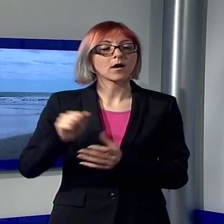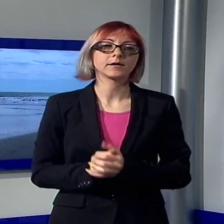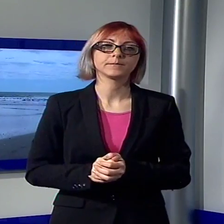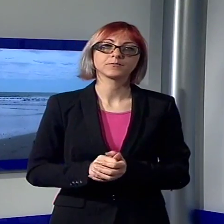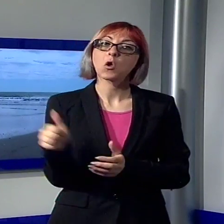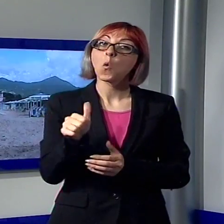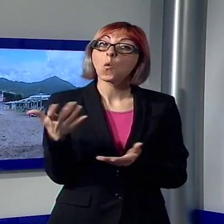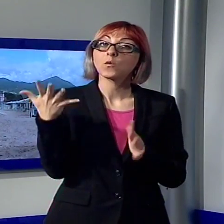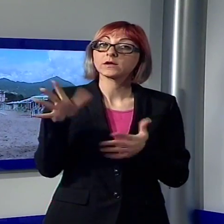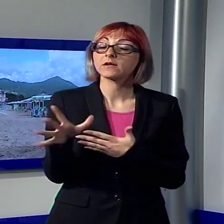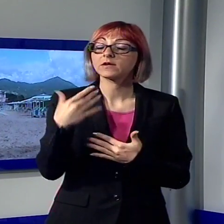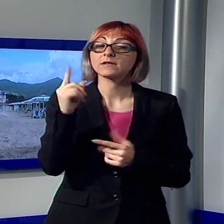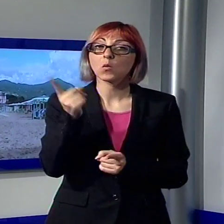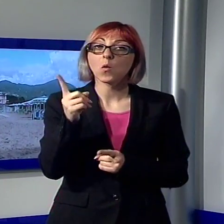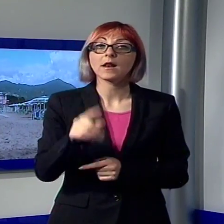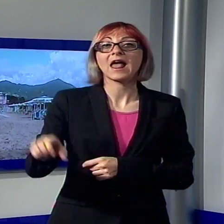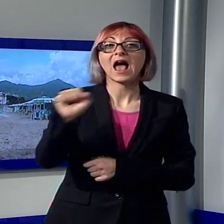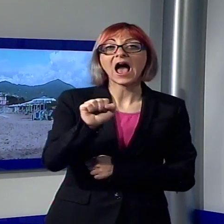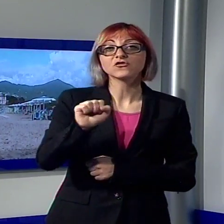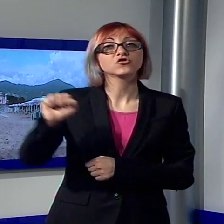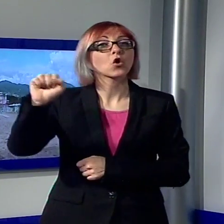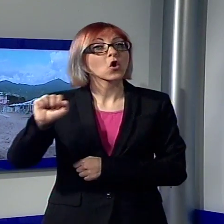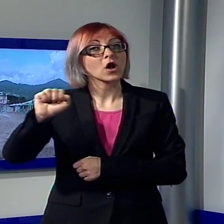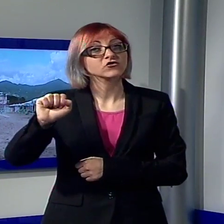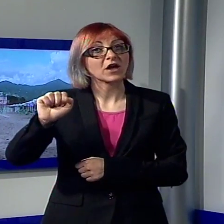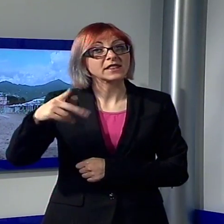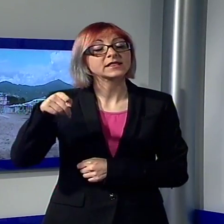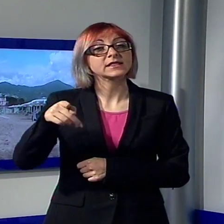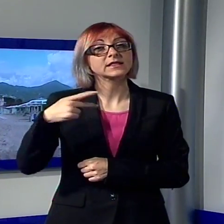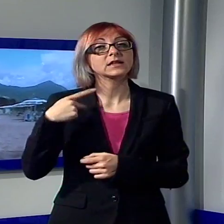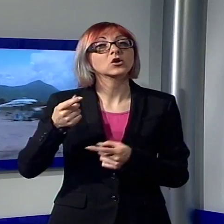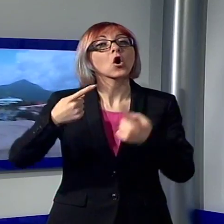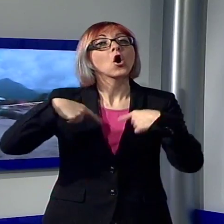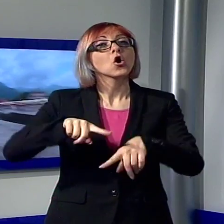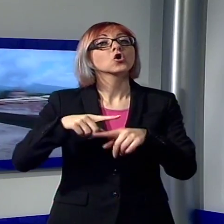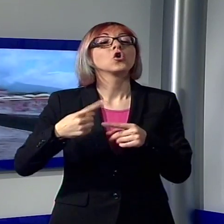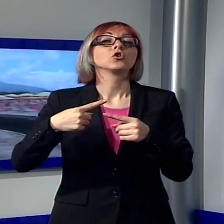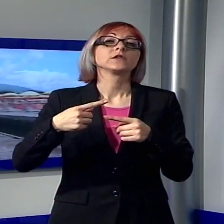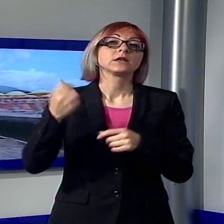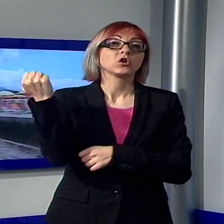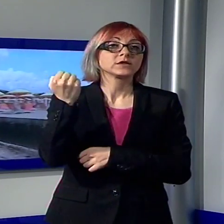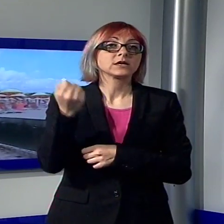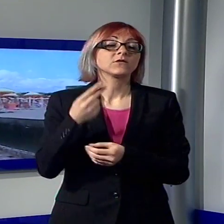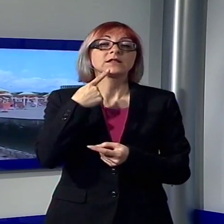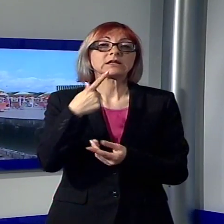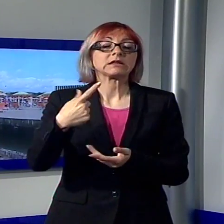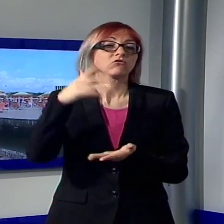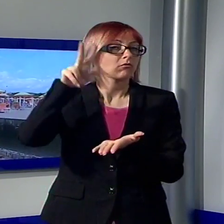peracetico che dopo il via libera della conferenza dei servizi poche settimane fa attende soltanto i tempi tecnici di realizzazione degli